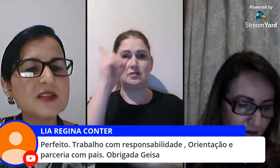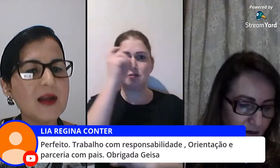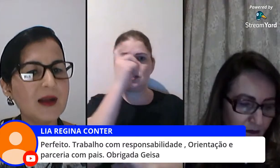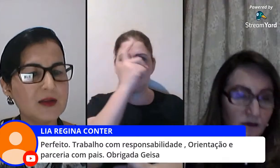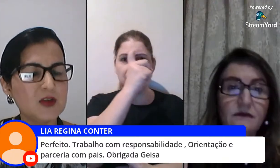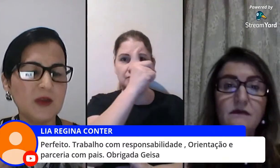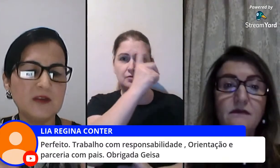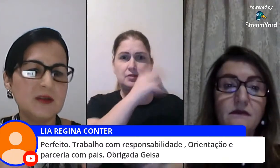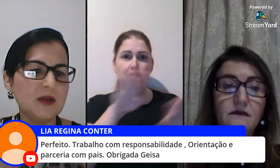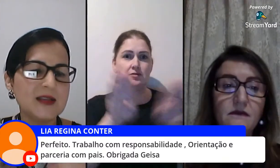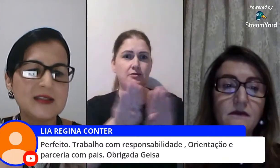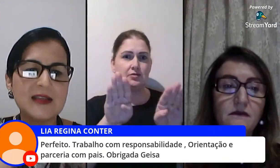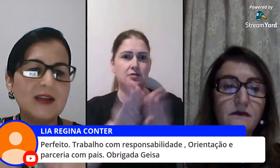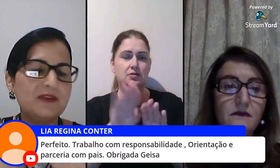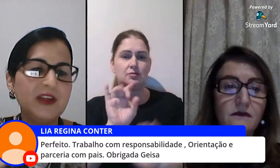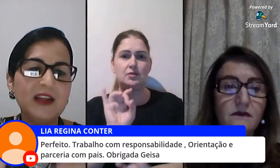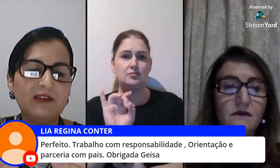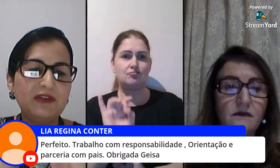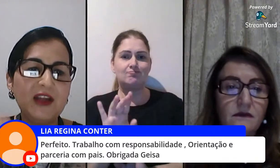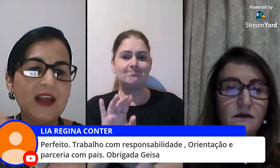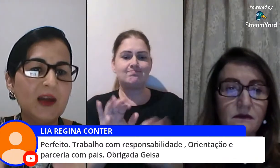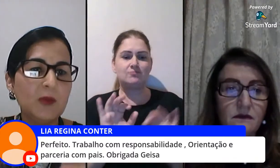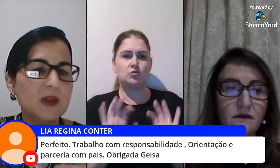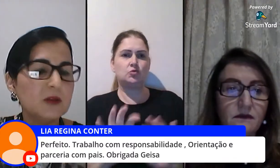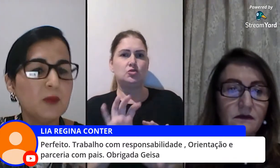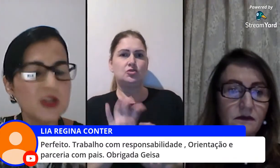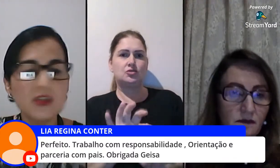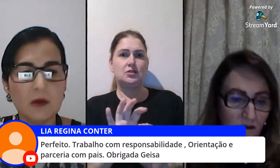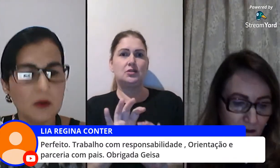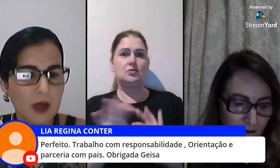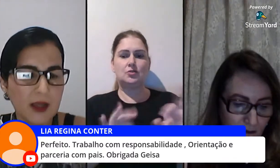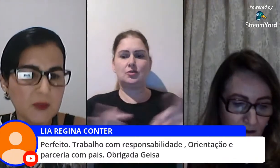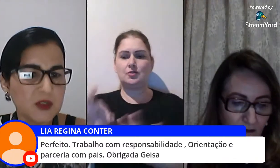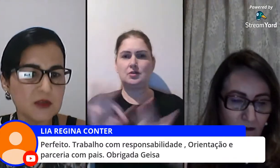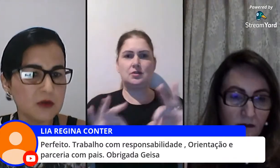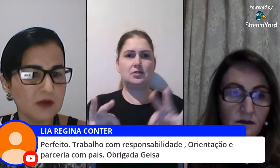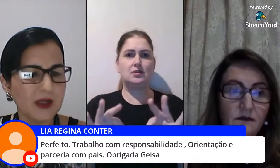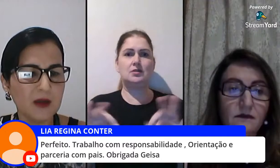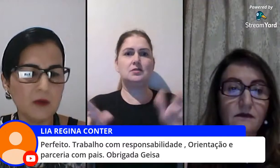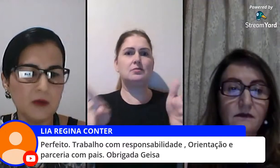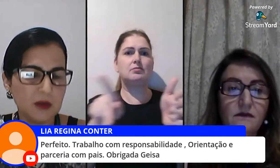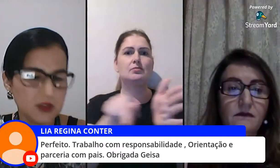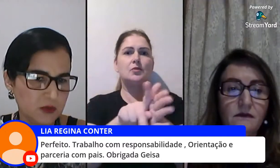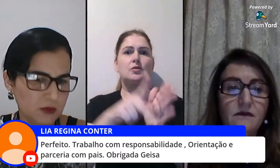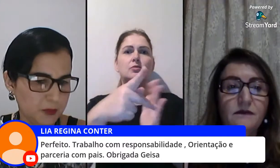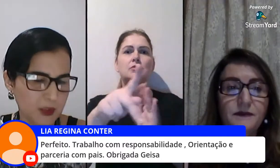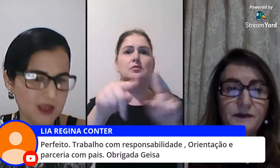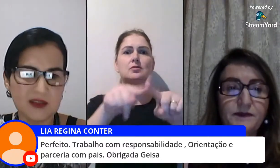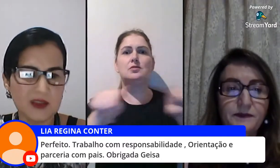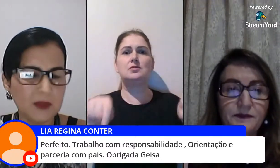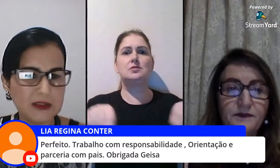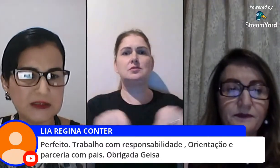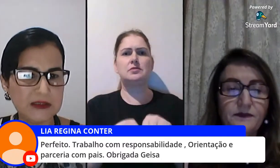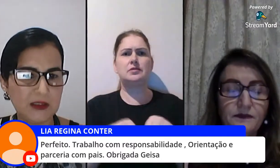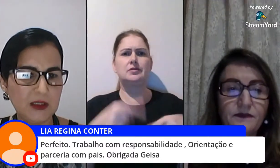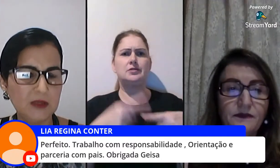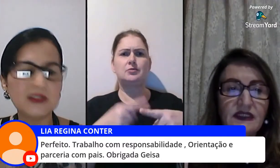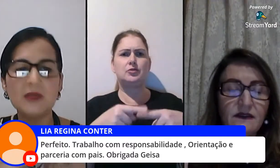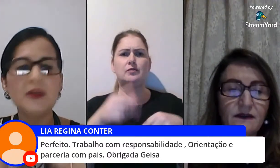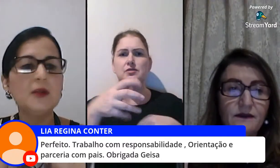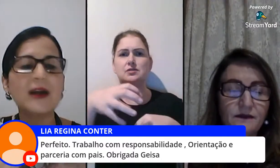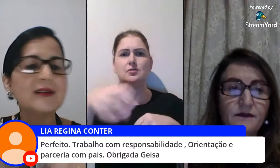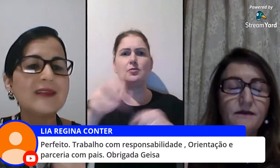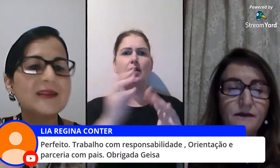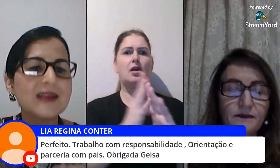organiza a sua sala só porque você não quer a sala em fileira pode a equipe gestora falar por que você está trabalhando assim